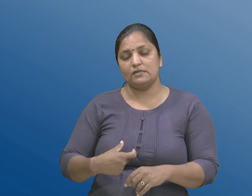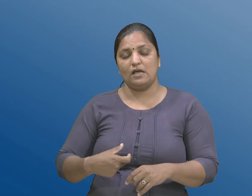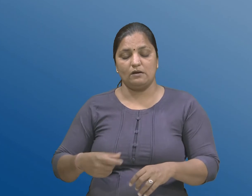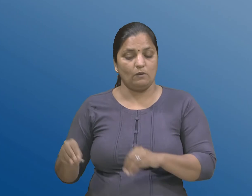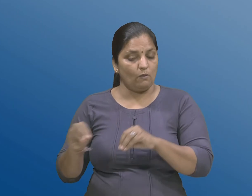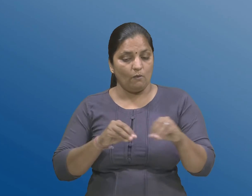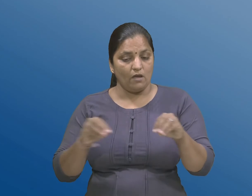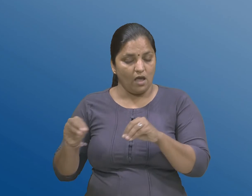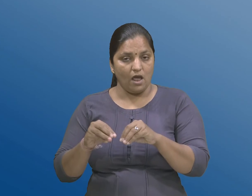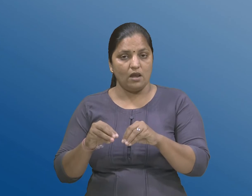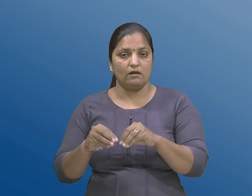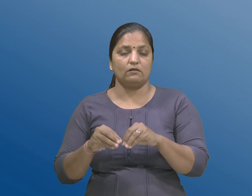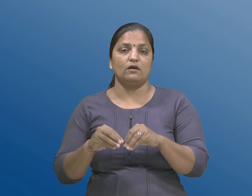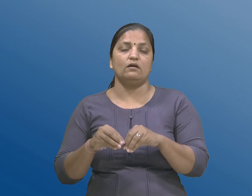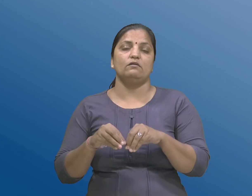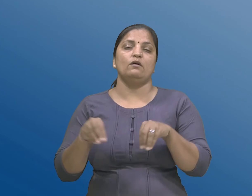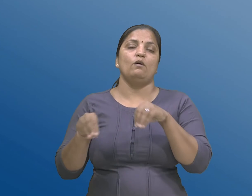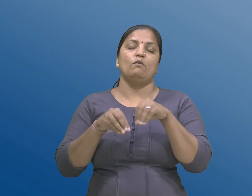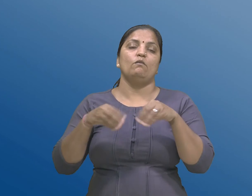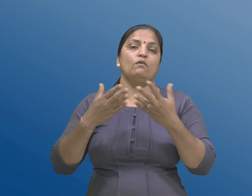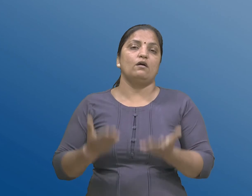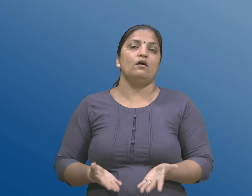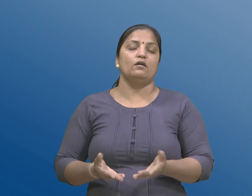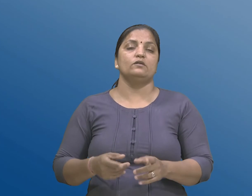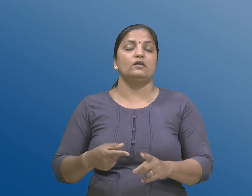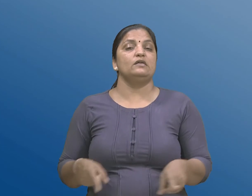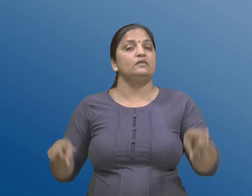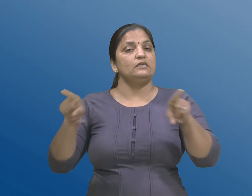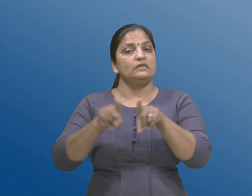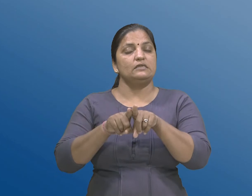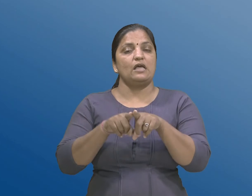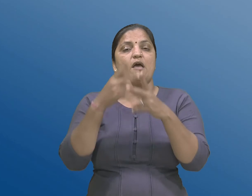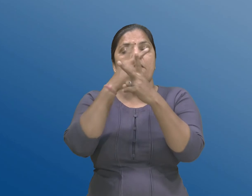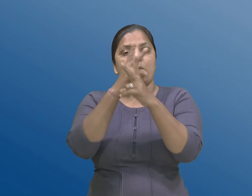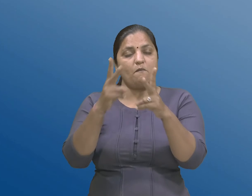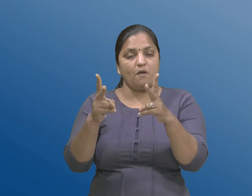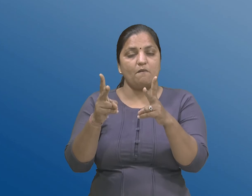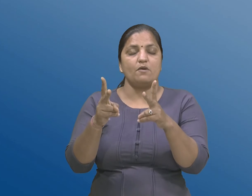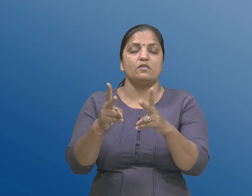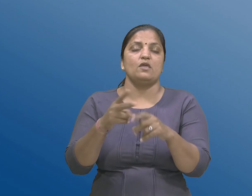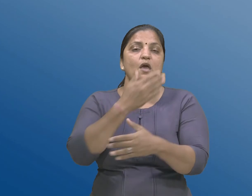स्नायू ने नबला पाड़े छे। तेमज आ प्रकारने विविद विक्रूतियो धरावती व्यक्तीना